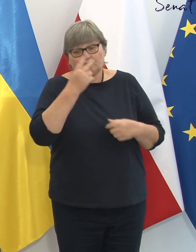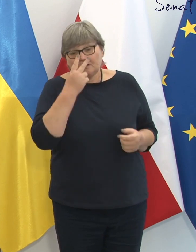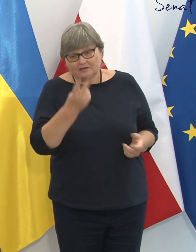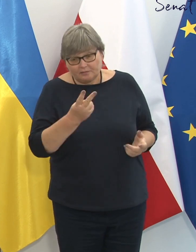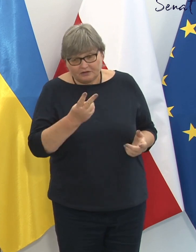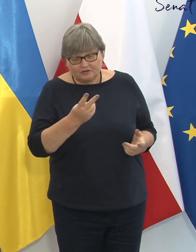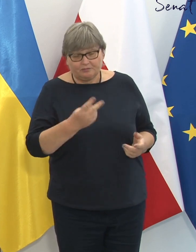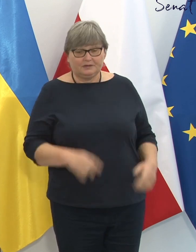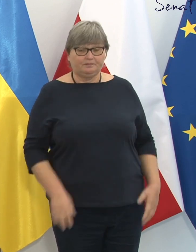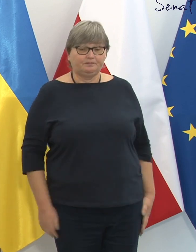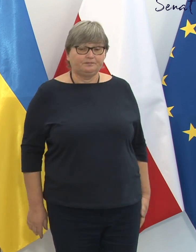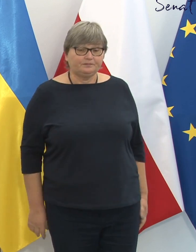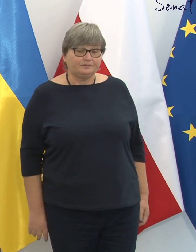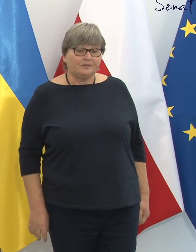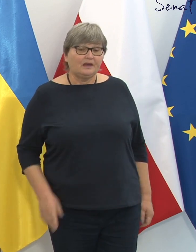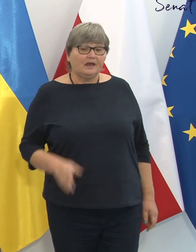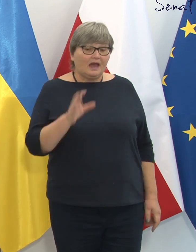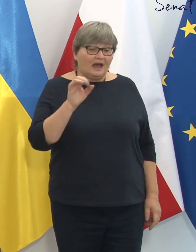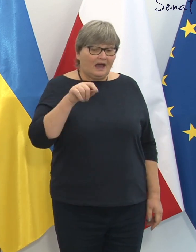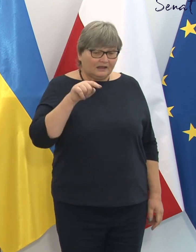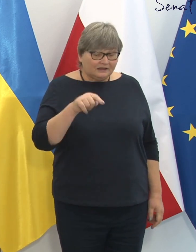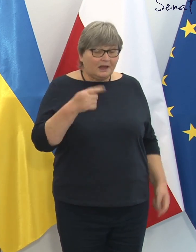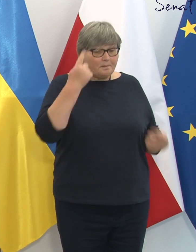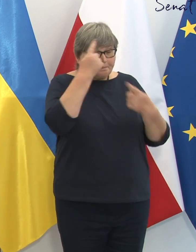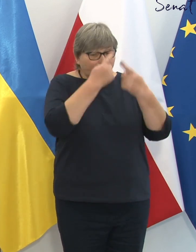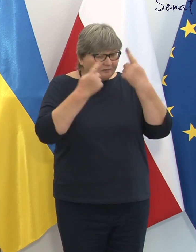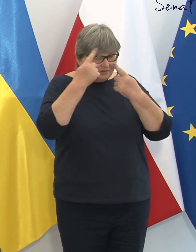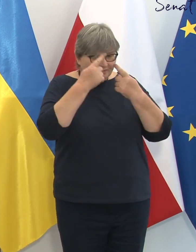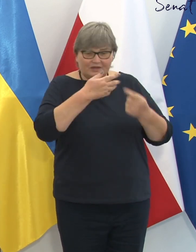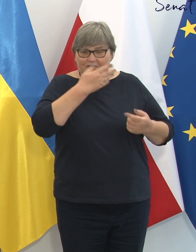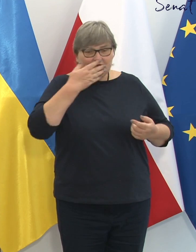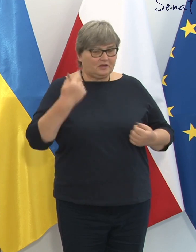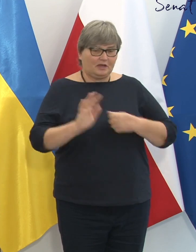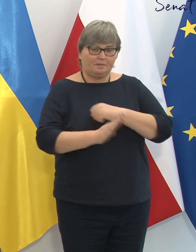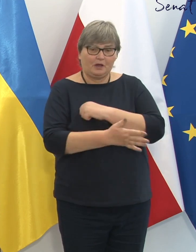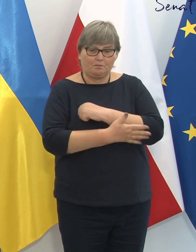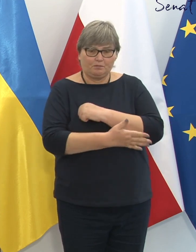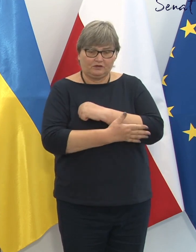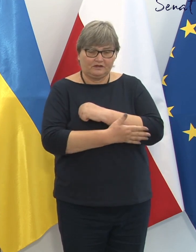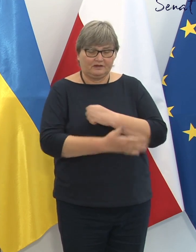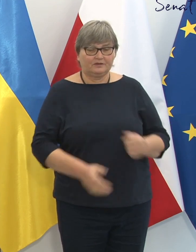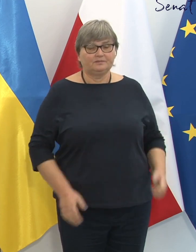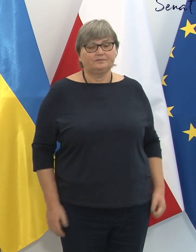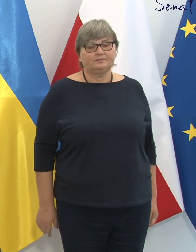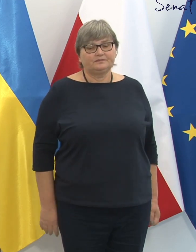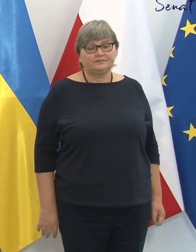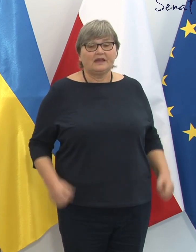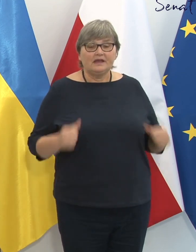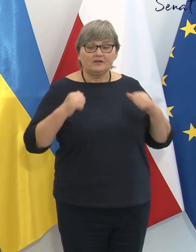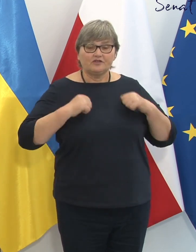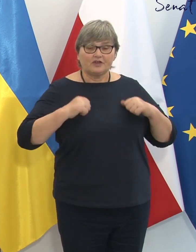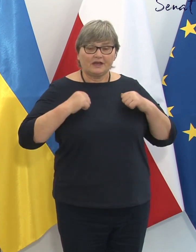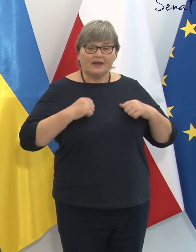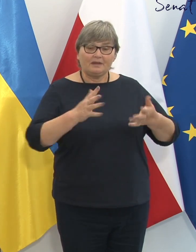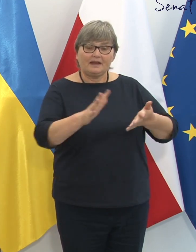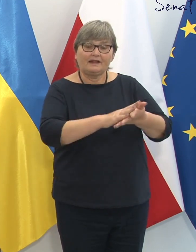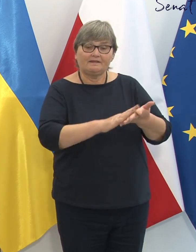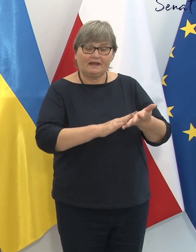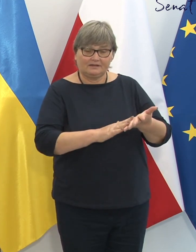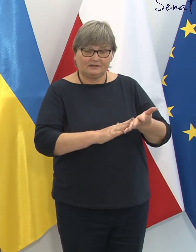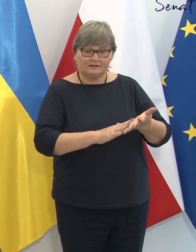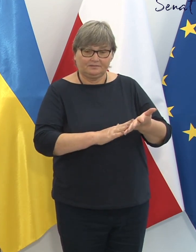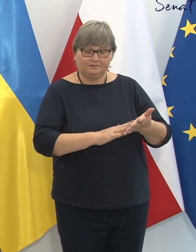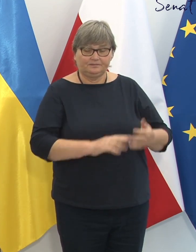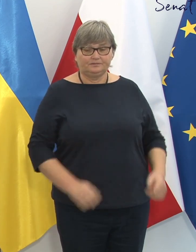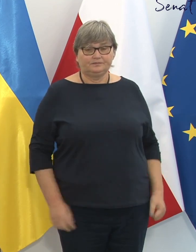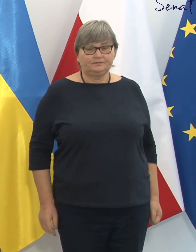są, łagodnie mówiąc, całkowicie bezpodstawne. Piłka jest po ich stronie. Czekamy na tekst noty